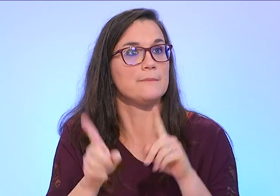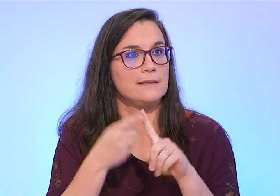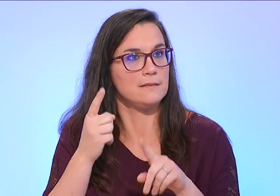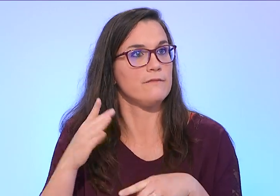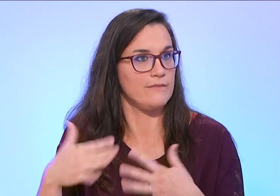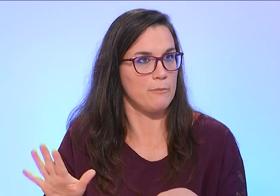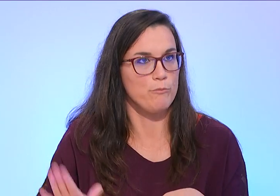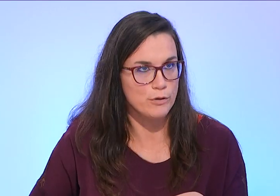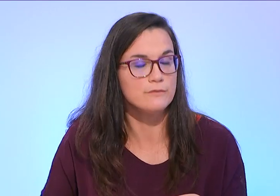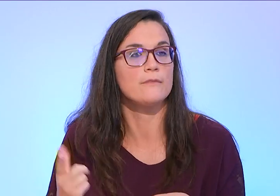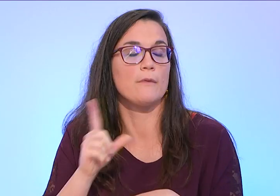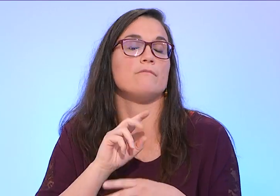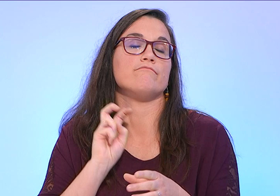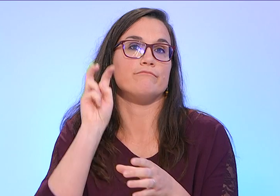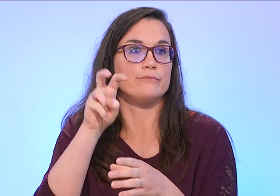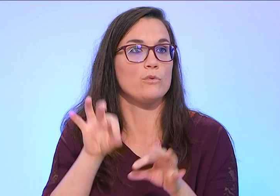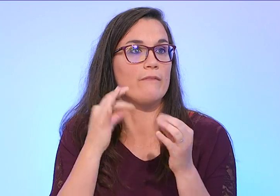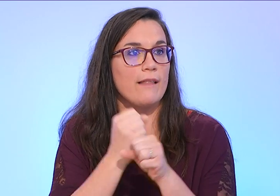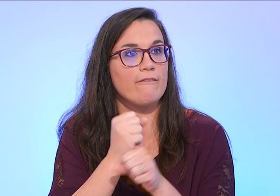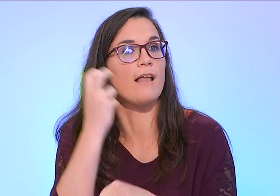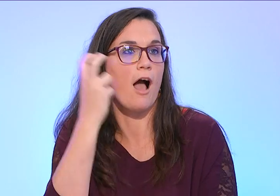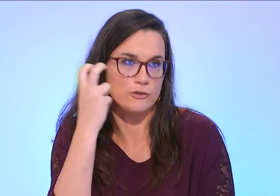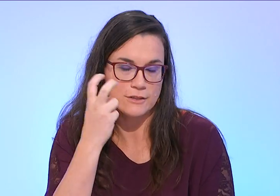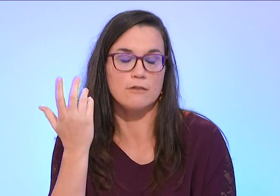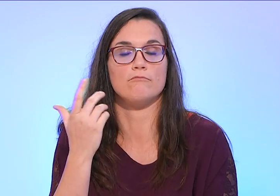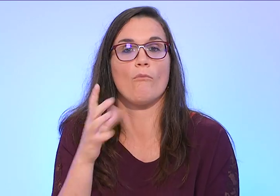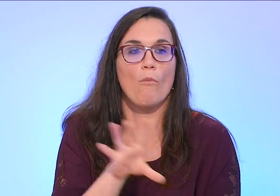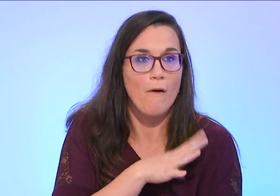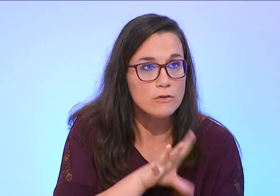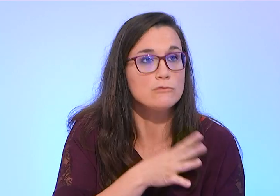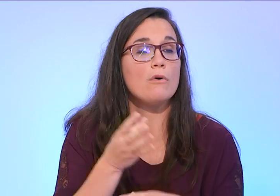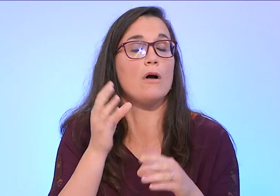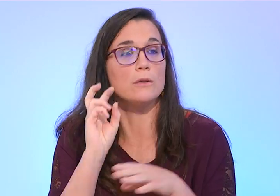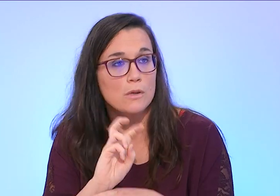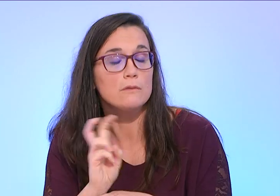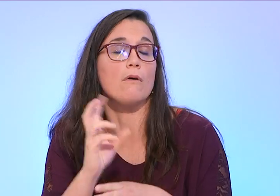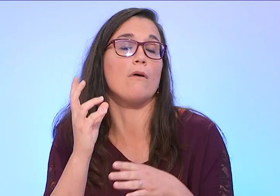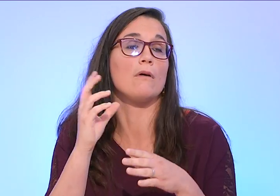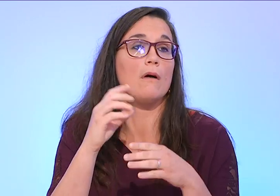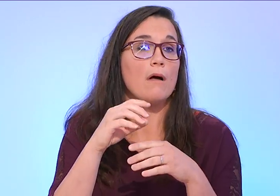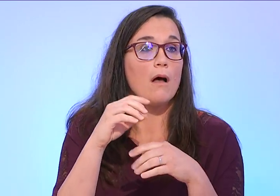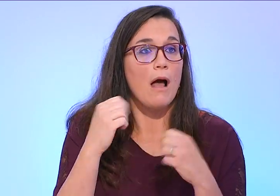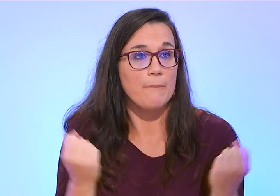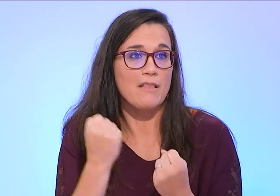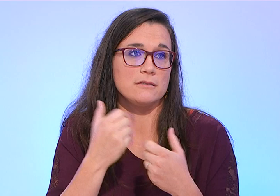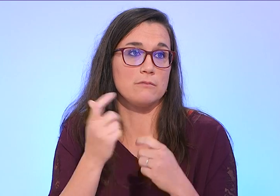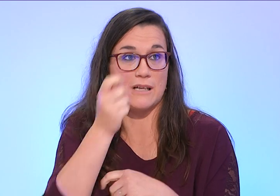Montpellier, où j'ai fait une formation d'éducatrice spécialisée. Après mon diplôme, j'ai travaillé à Angers en tant que professeure,